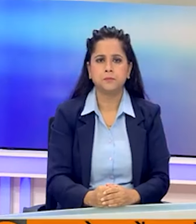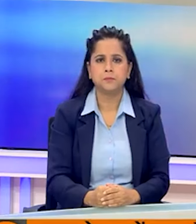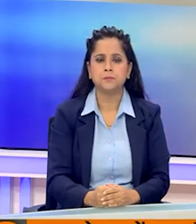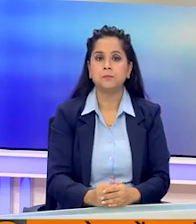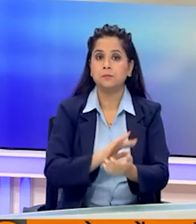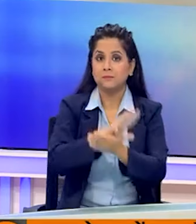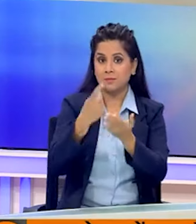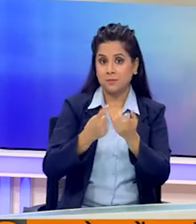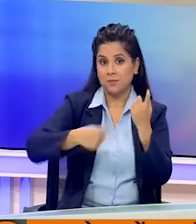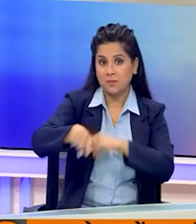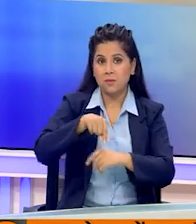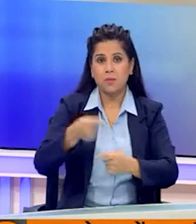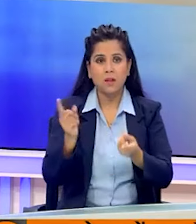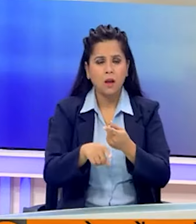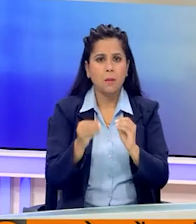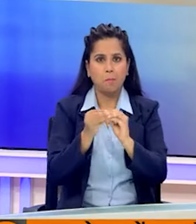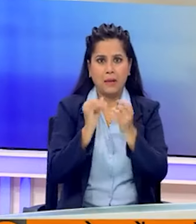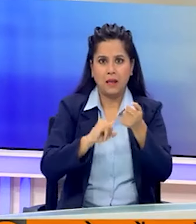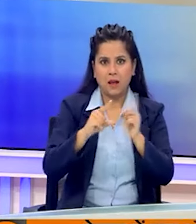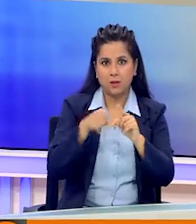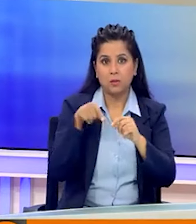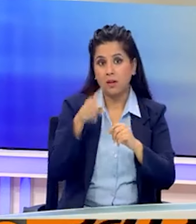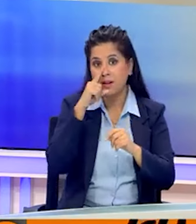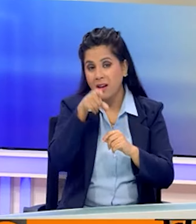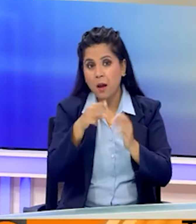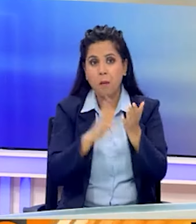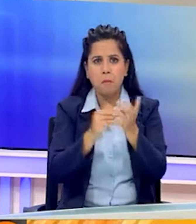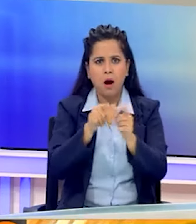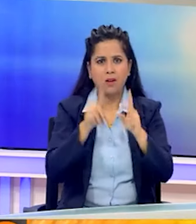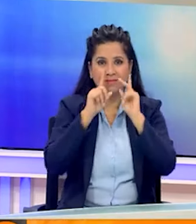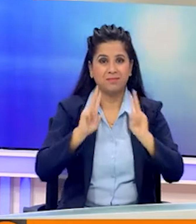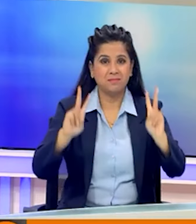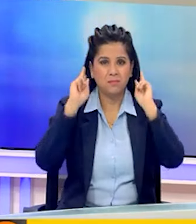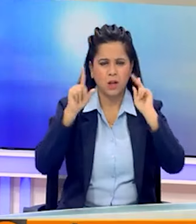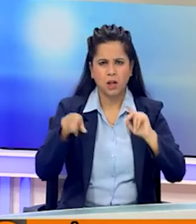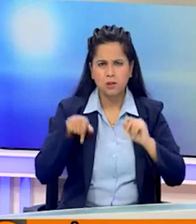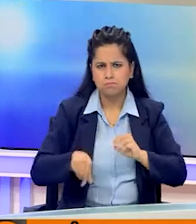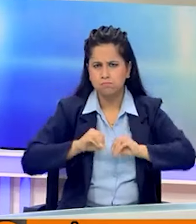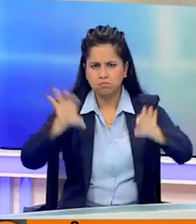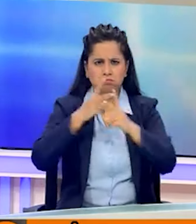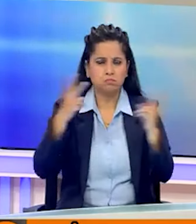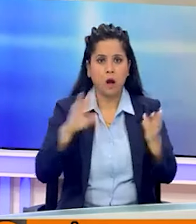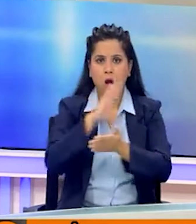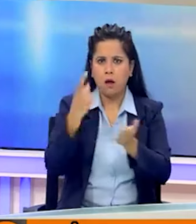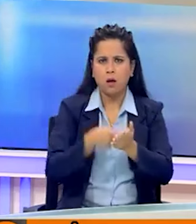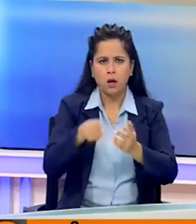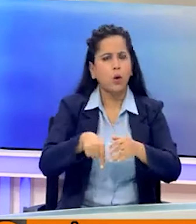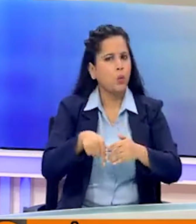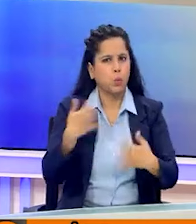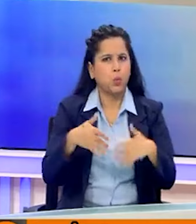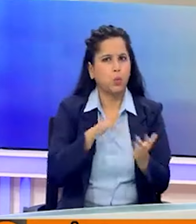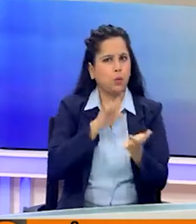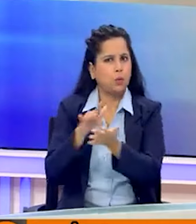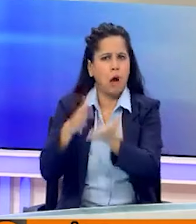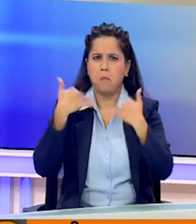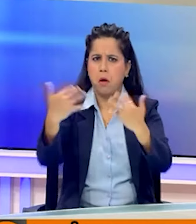वही हर्याणा के दंगल में BSP सुप्रीम मायवती भी काफी सक्रिये हैं। मायवती हर्याणा में तावर तोड रैलियां कर रही